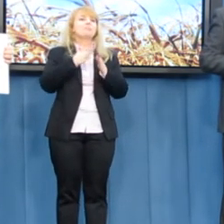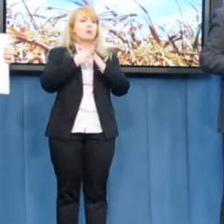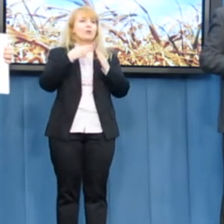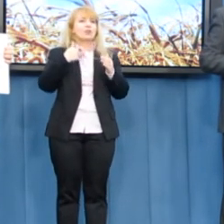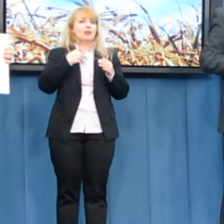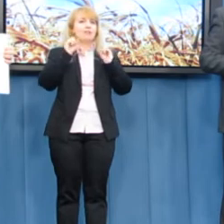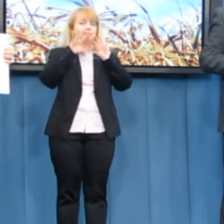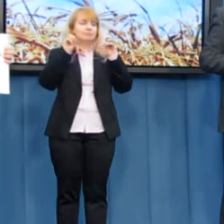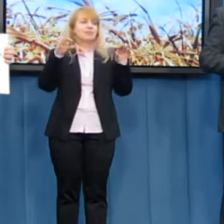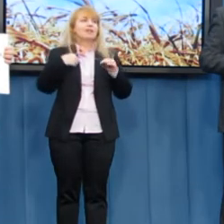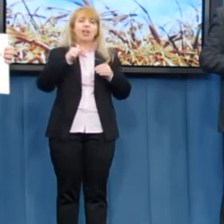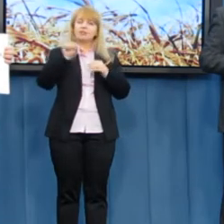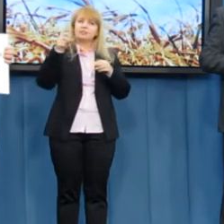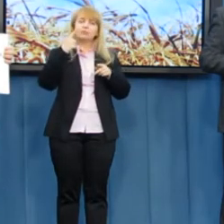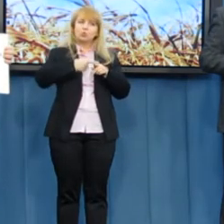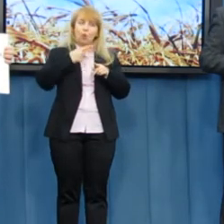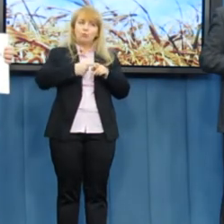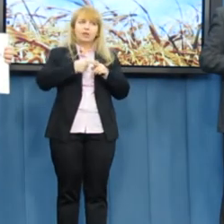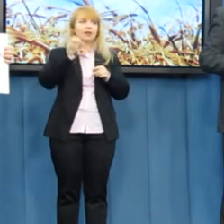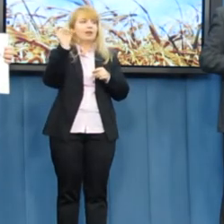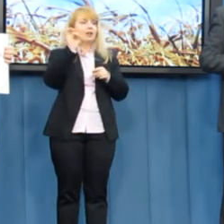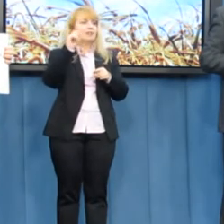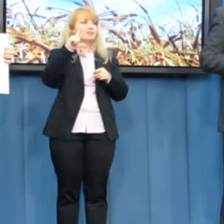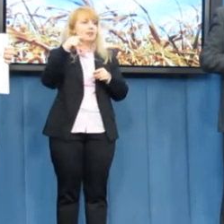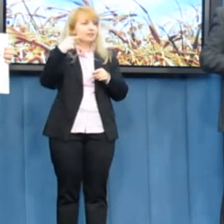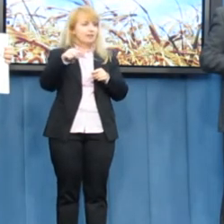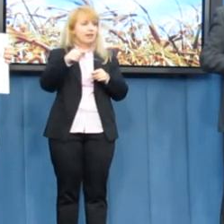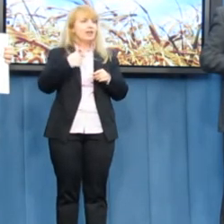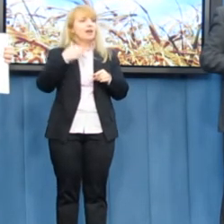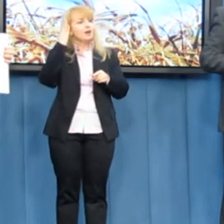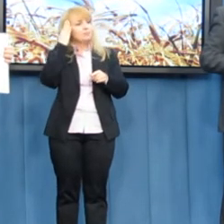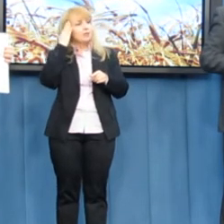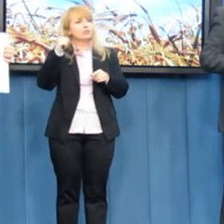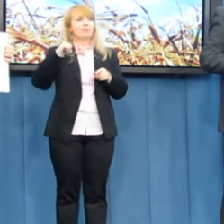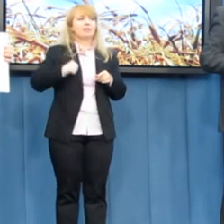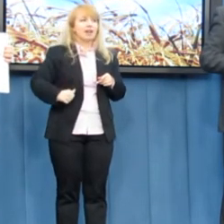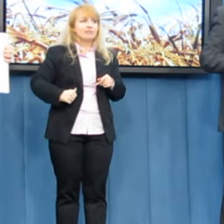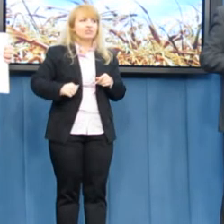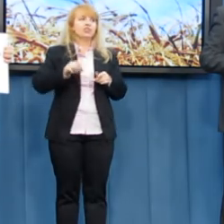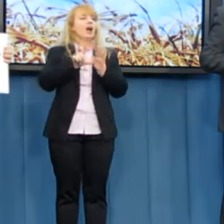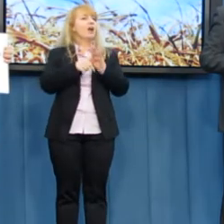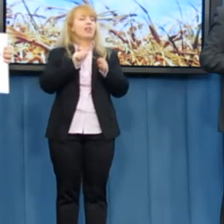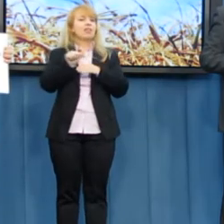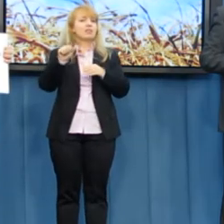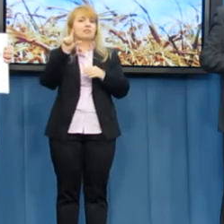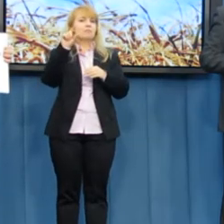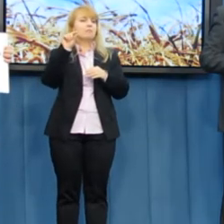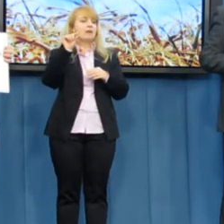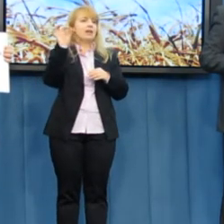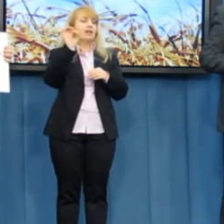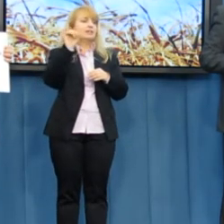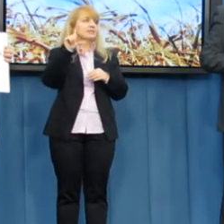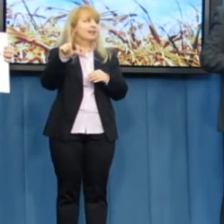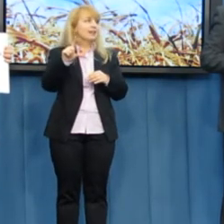tylko jestem członkiem Sojuszu Lewicy Demokratycznej. Że mieszkam na polskiej wsi i tam mam korzenie i tak dalej, to nie wszyscy muszą być w